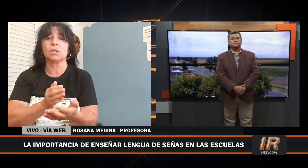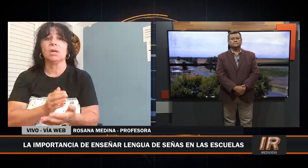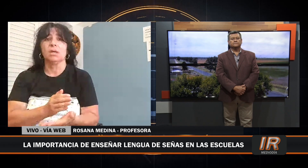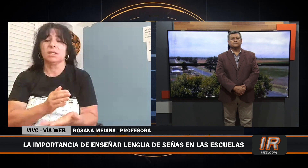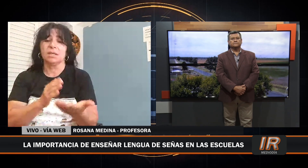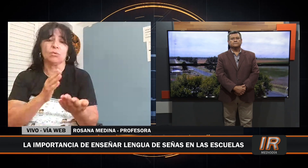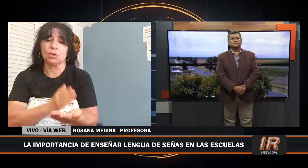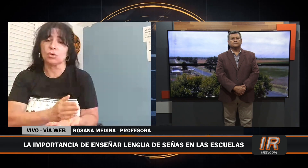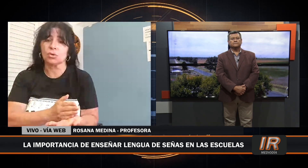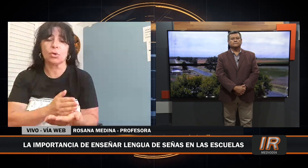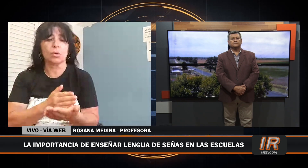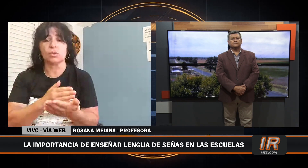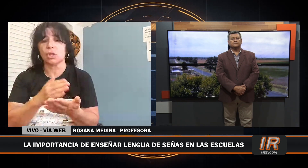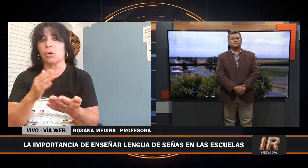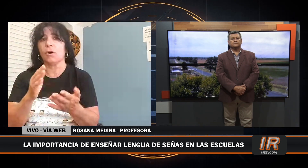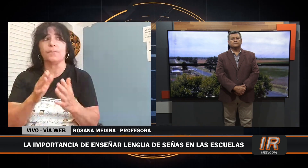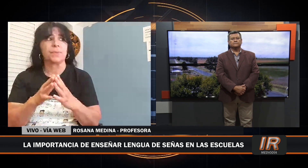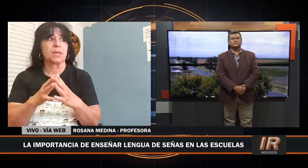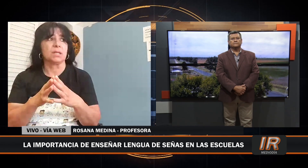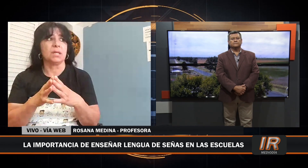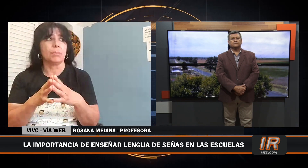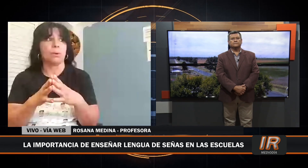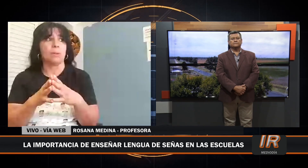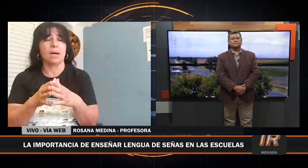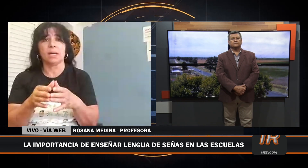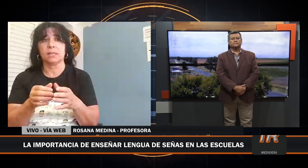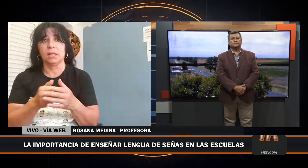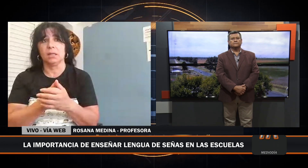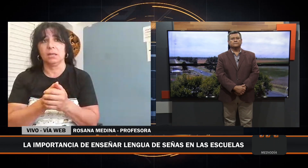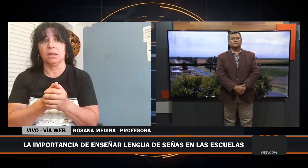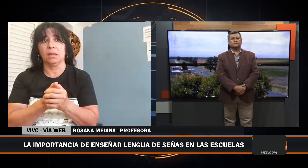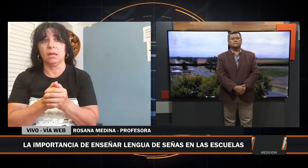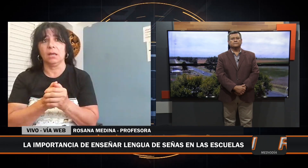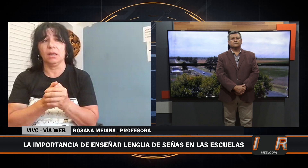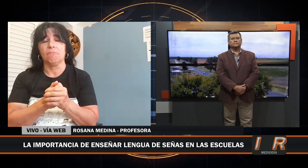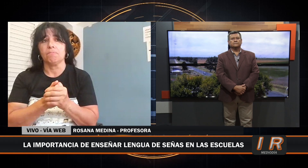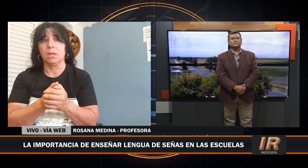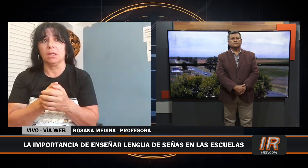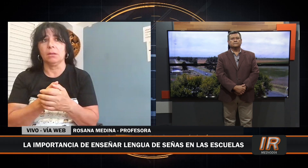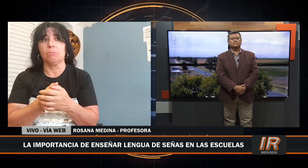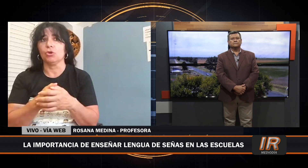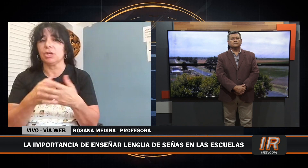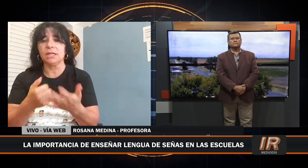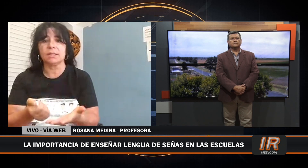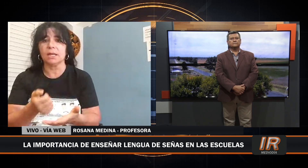ya sea un chico sordo, un chico que tiene problemas motrices,